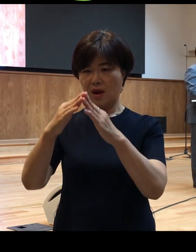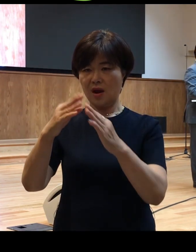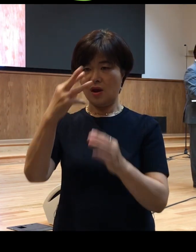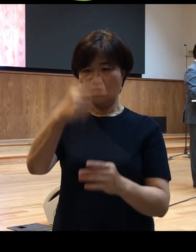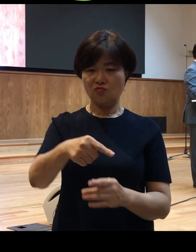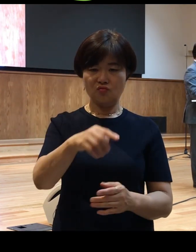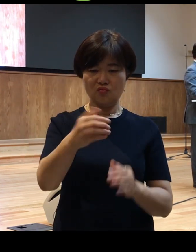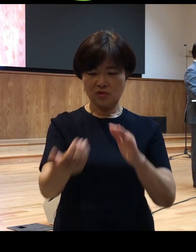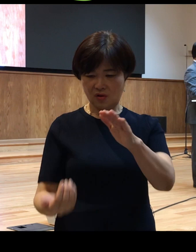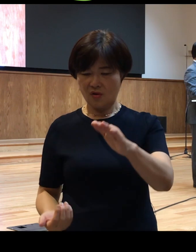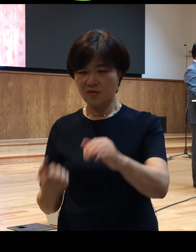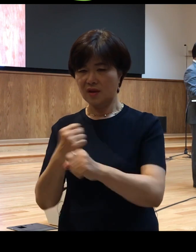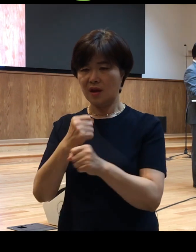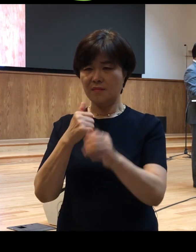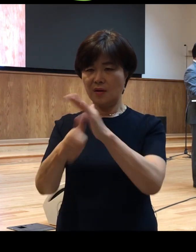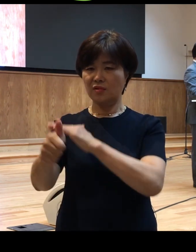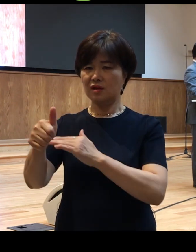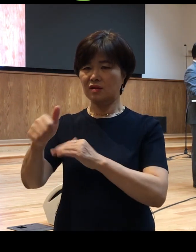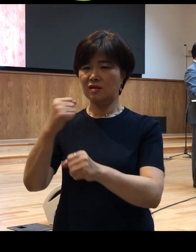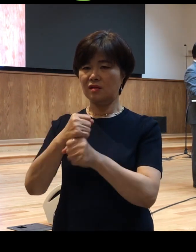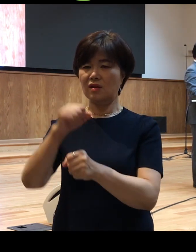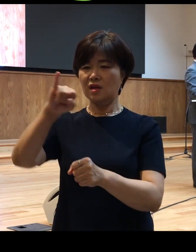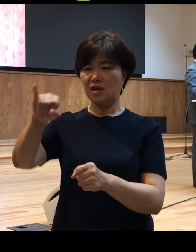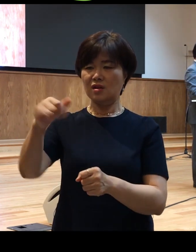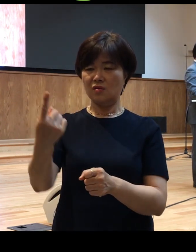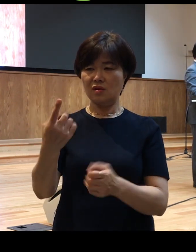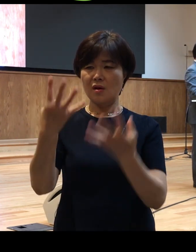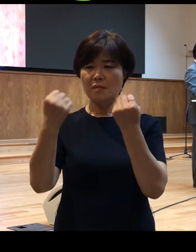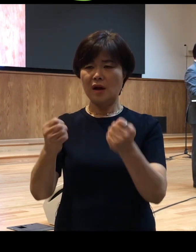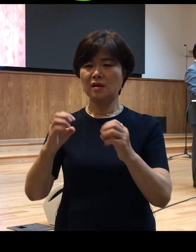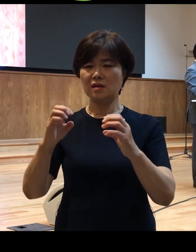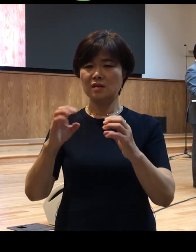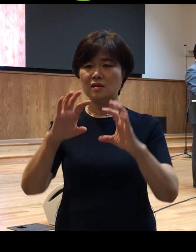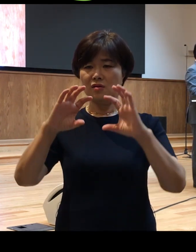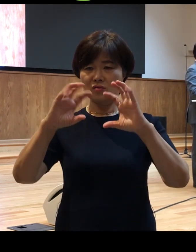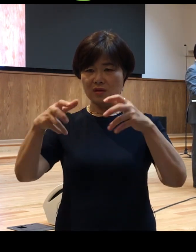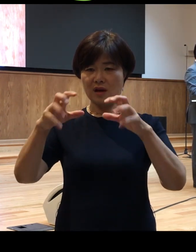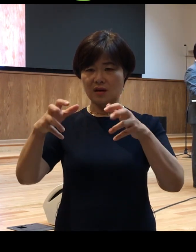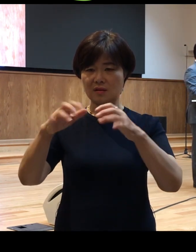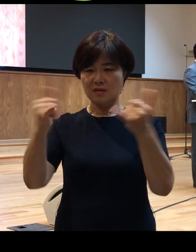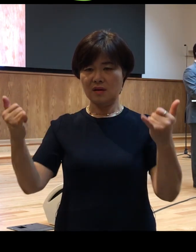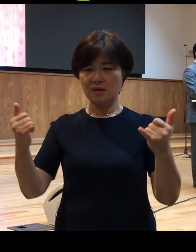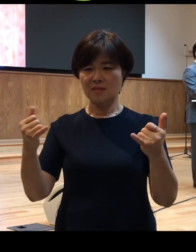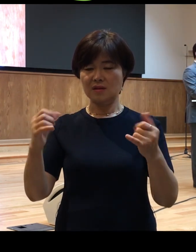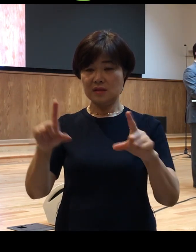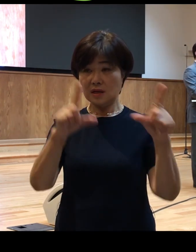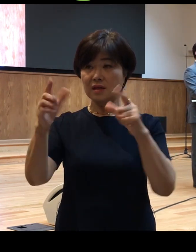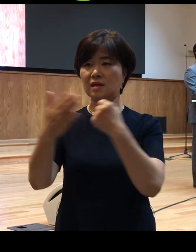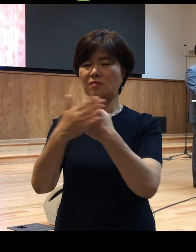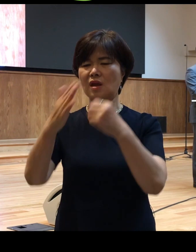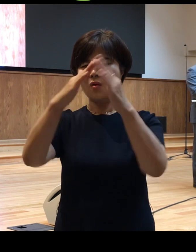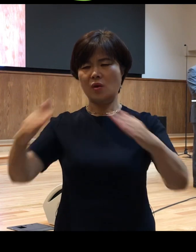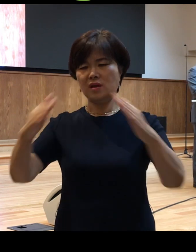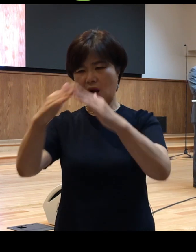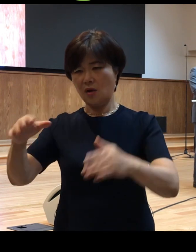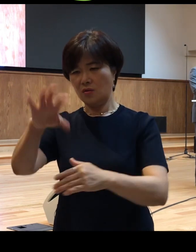방문했던 이고니온에는 많은 유대인들이 살았기 때문에 회당이 있었습니다 그곳에 들어가서 보금을 전했습니다